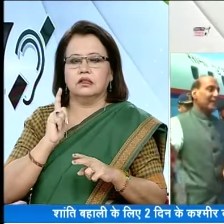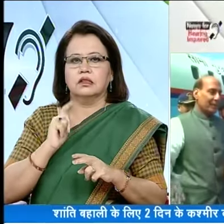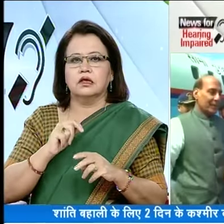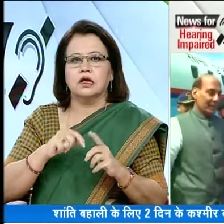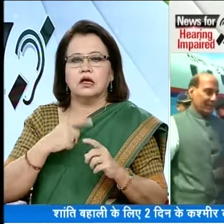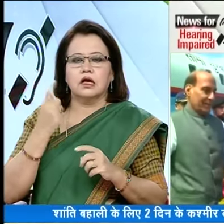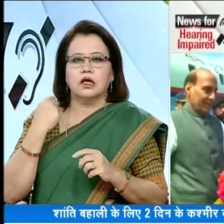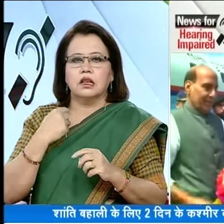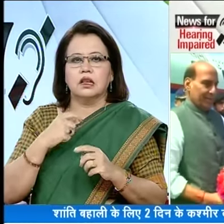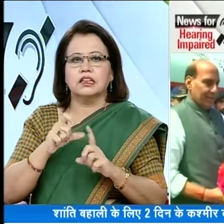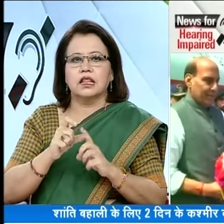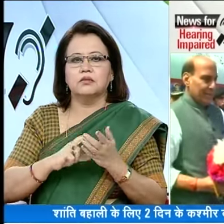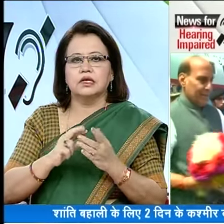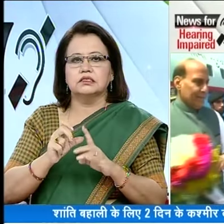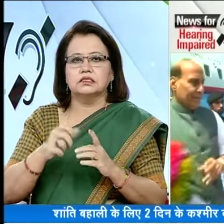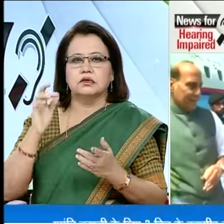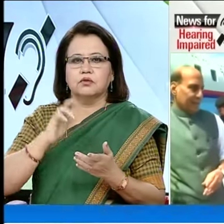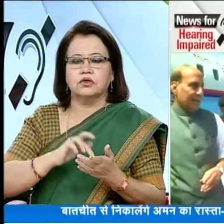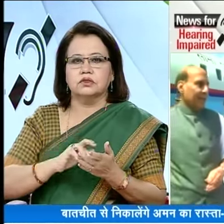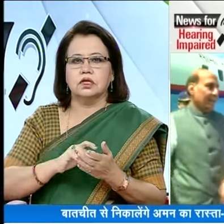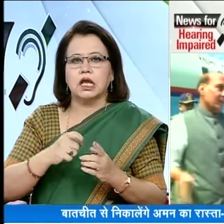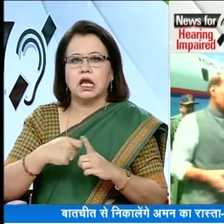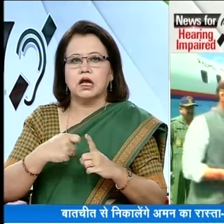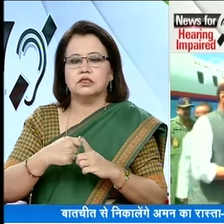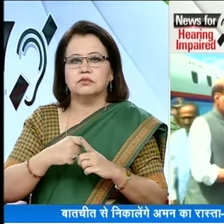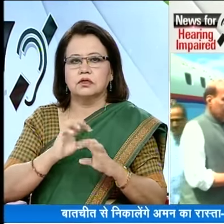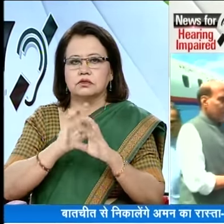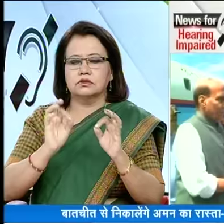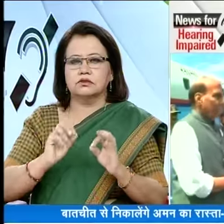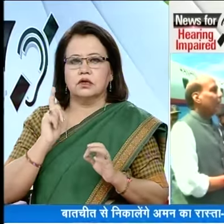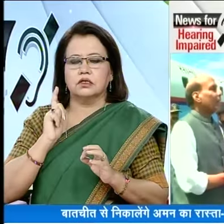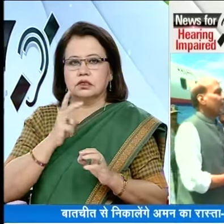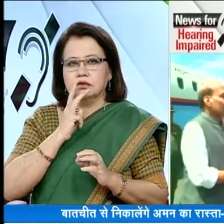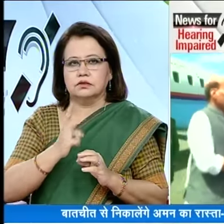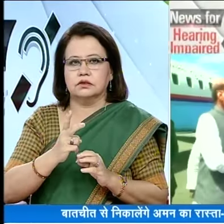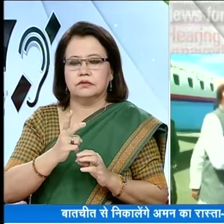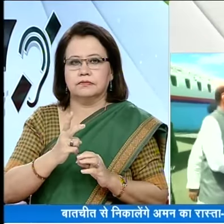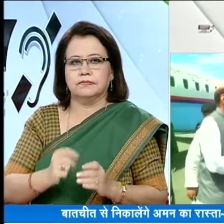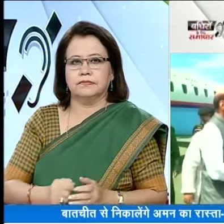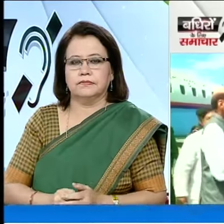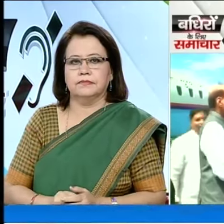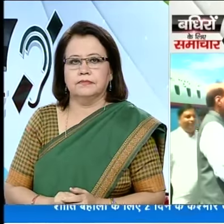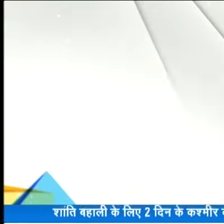कलार्मी चीफ दल्बीर सिंग भी कश्मीर घाटी पहुंचे थे, उन्होंने सुरक्षा व्यवस्था का जाइजा लिया